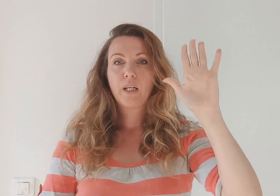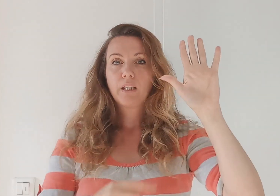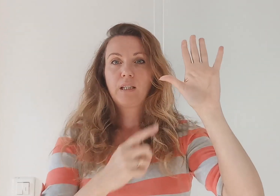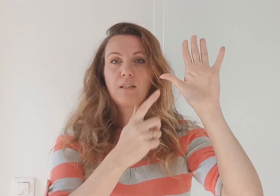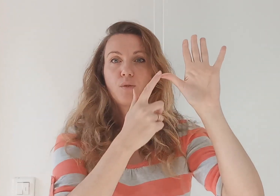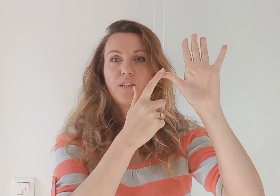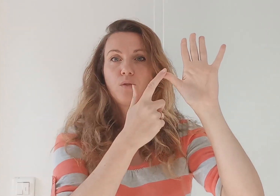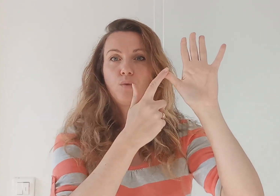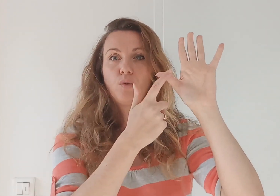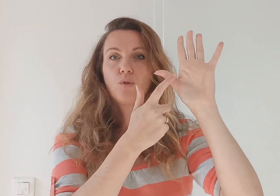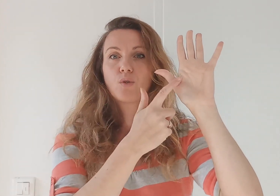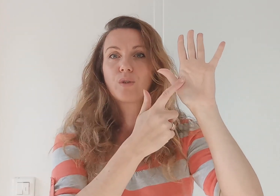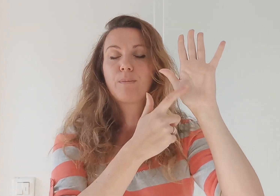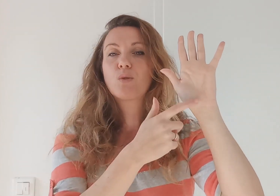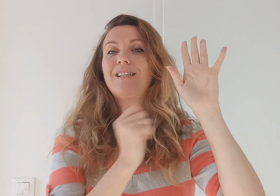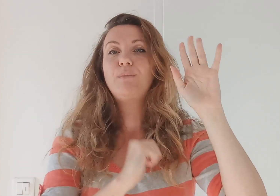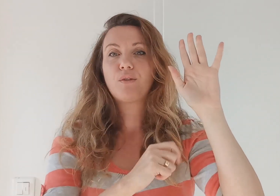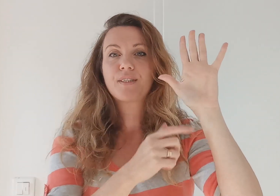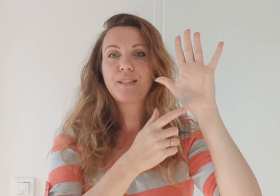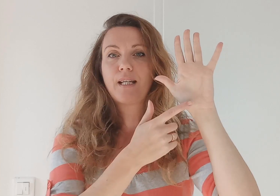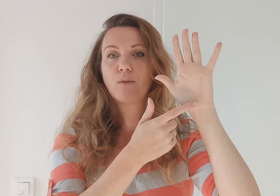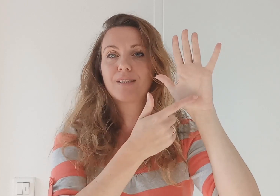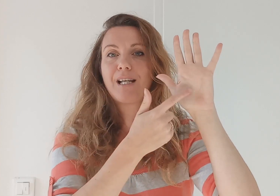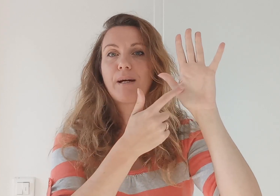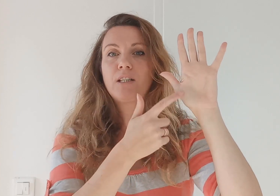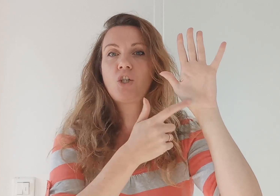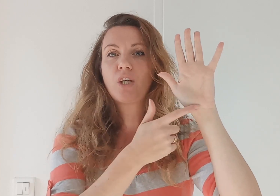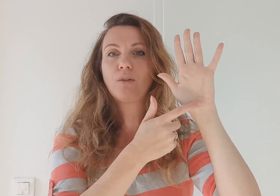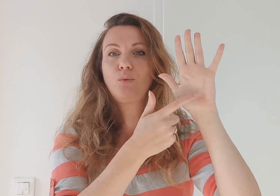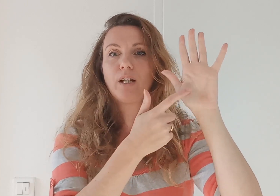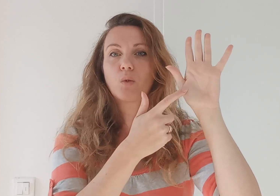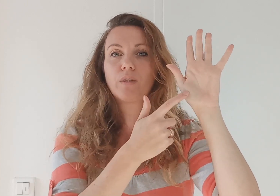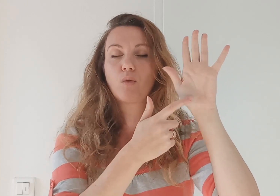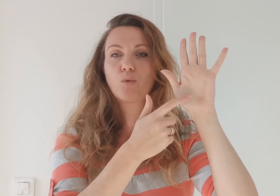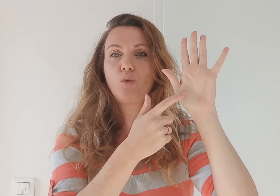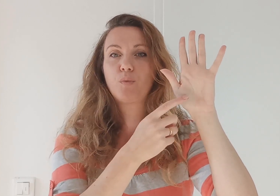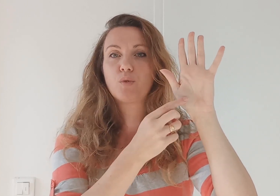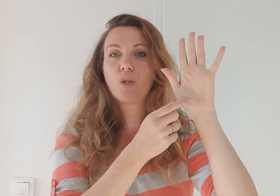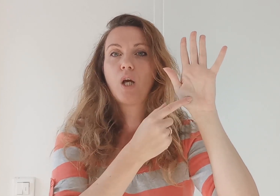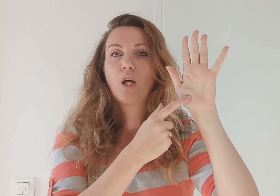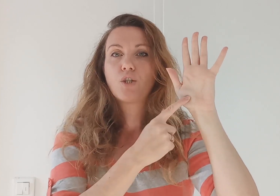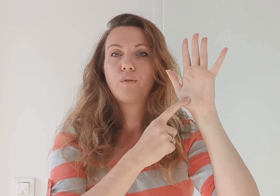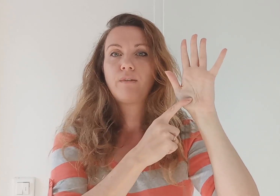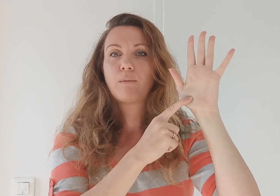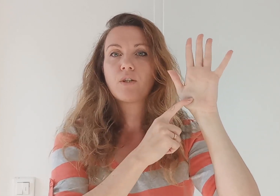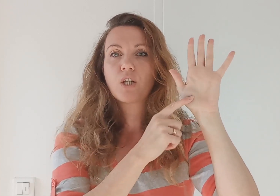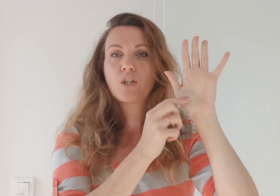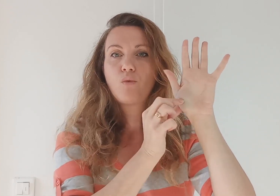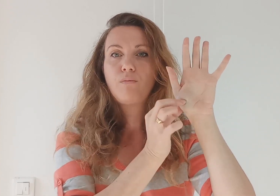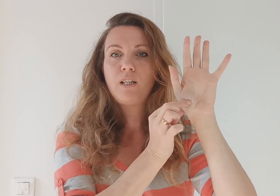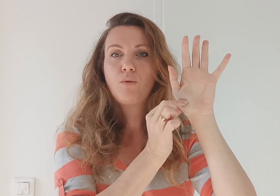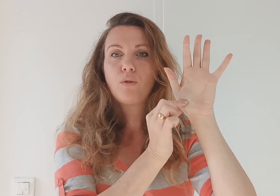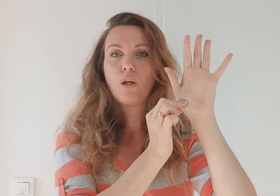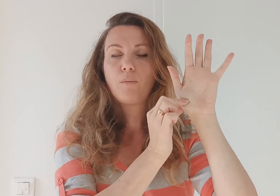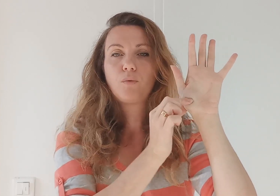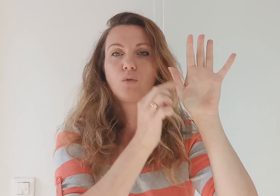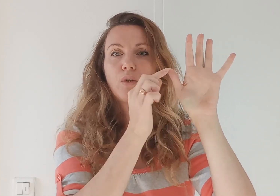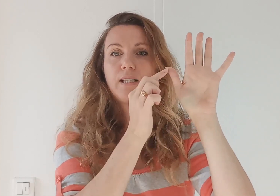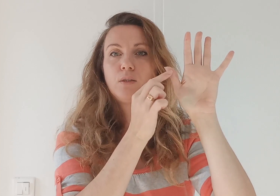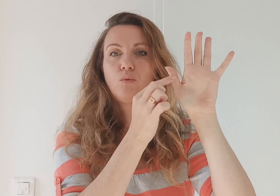qui se situe ce qu'on appelle sur l'éminence tena, c'est la partie charmue qu'on a en dessous du pouce. Je vais vraiment chercher le milieu, dans la ligne